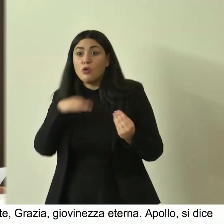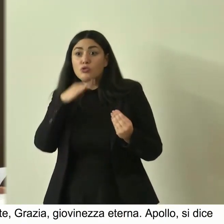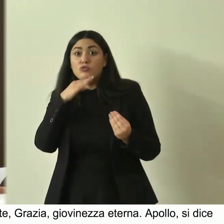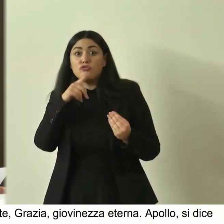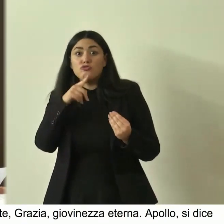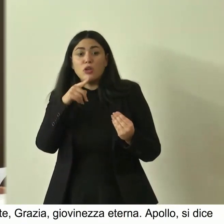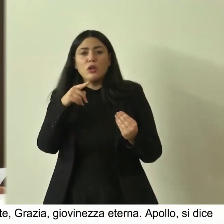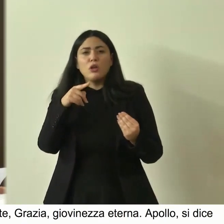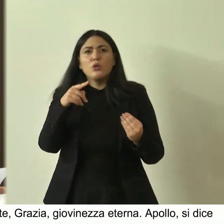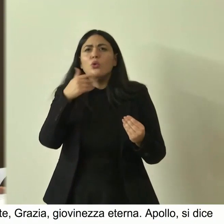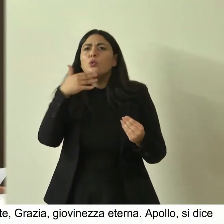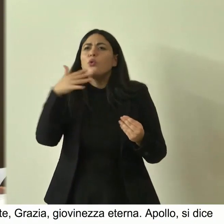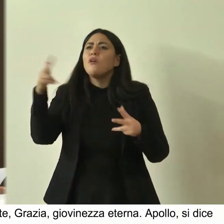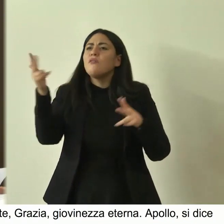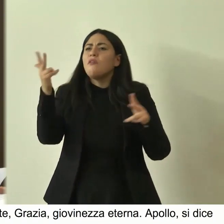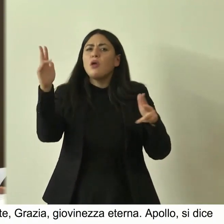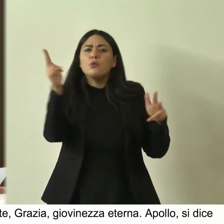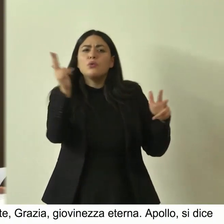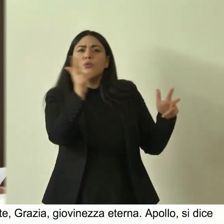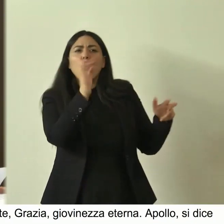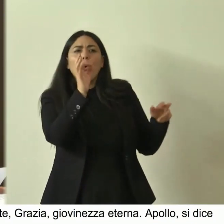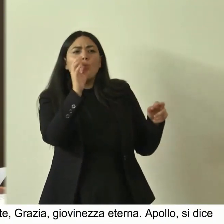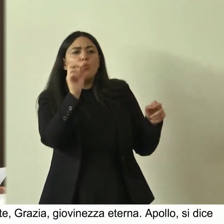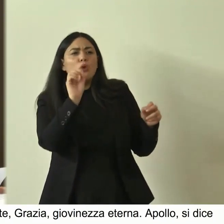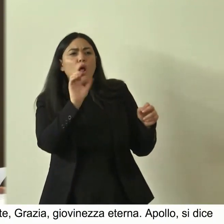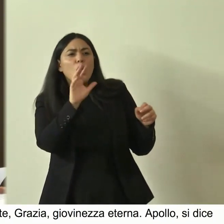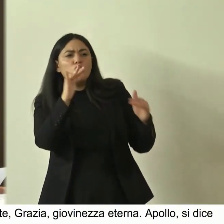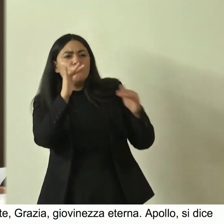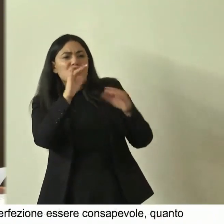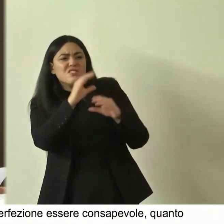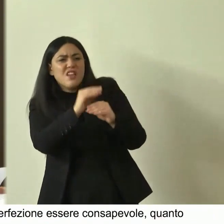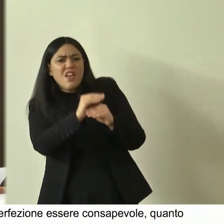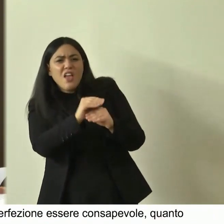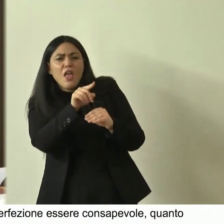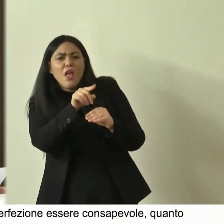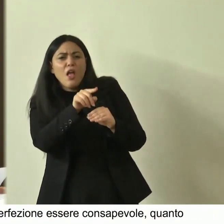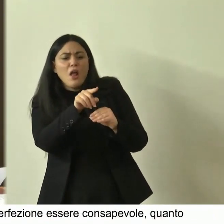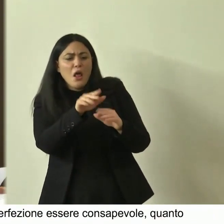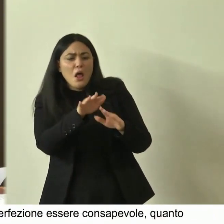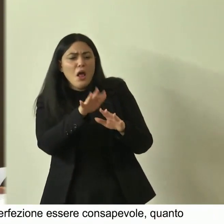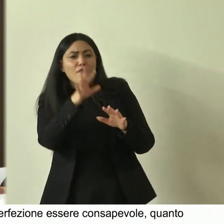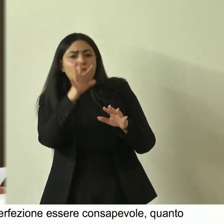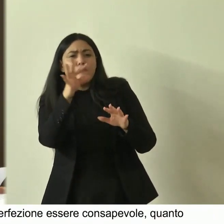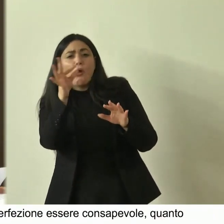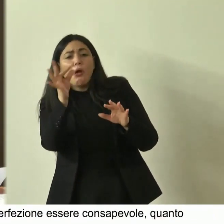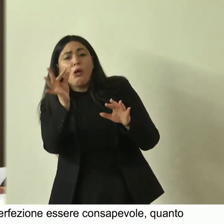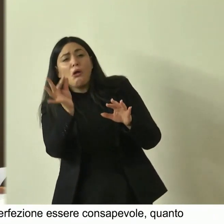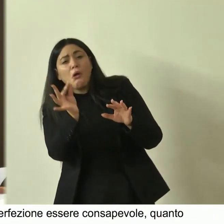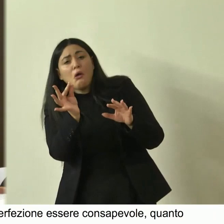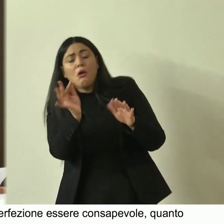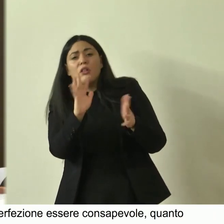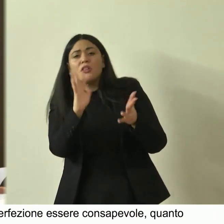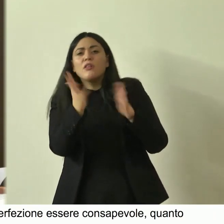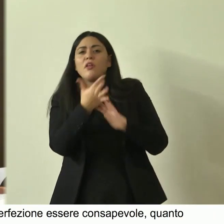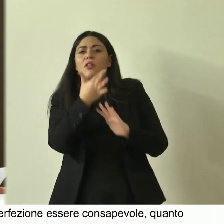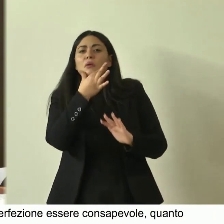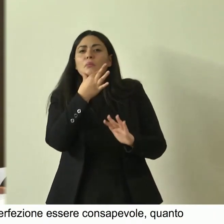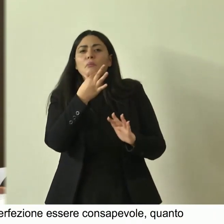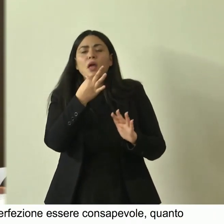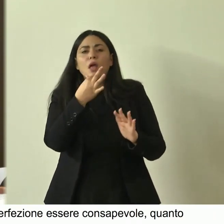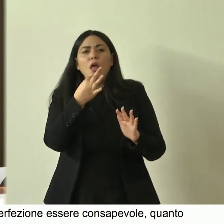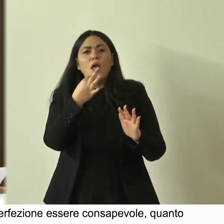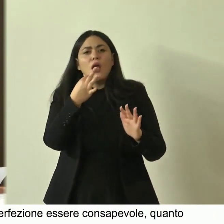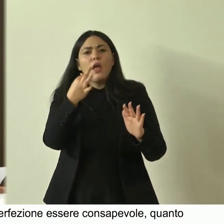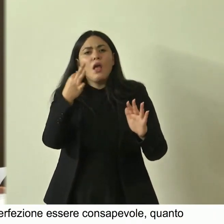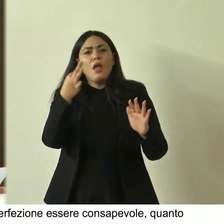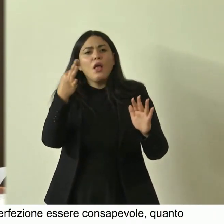vento un cattivo utilizzo della luce serale uno scompenso nell'inclinazione delle foglie per far sì che la bellezza rovesciata